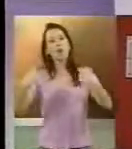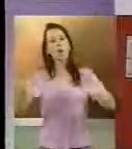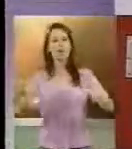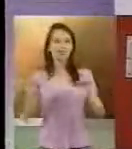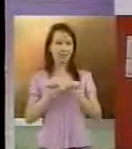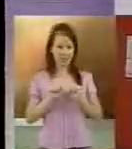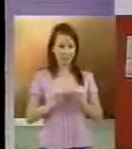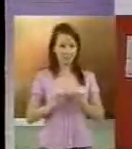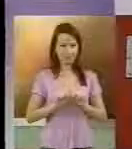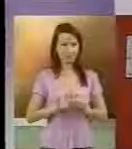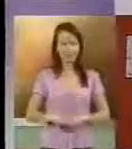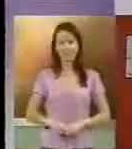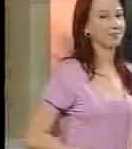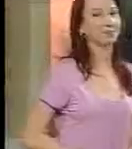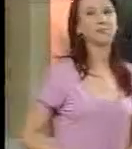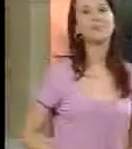devo fazer.